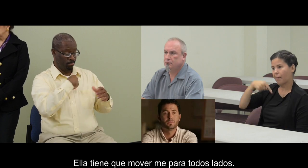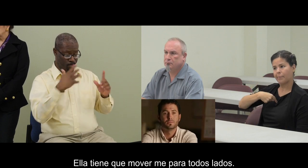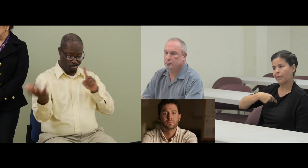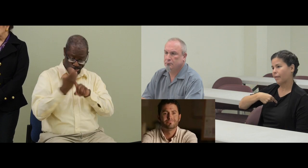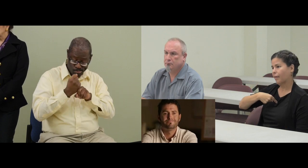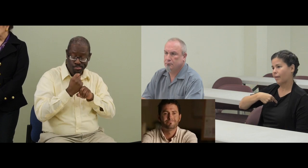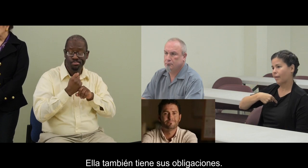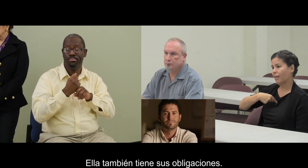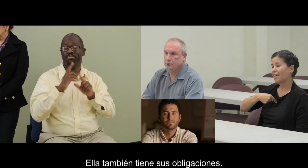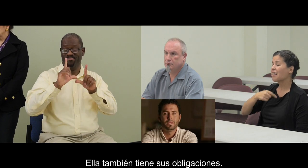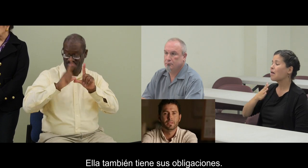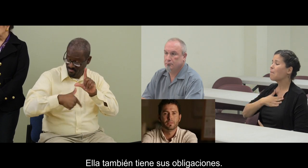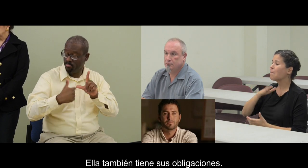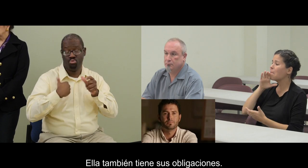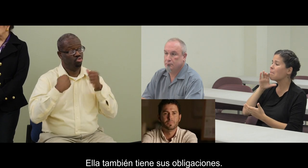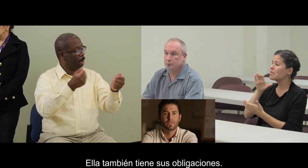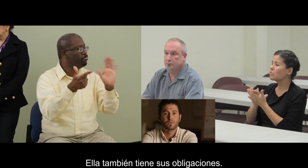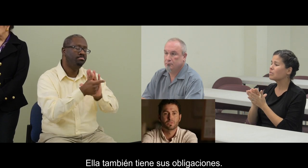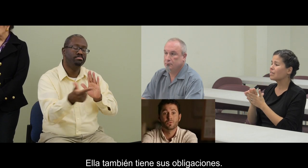obligaciones.